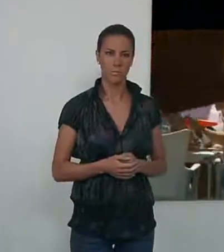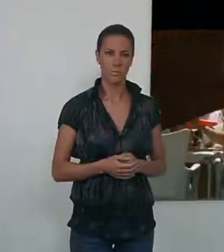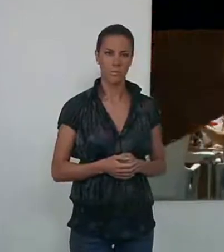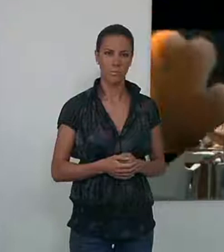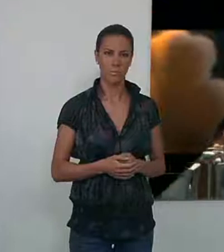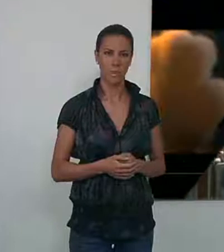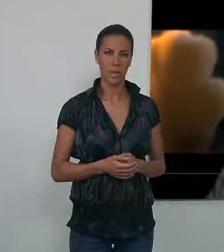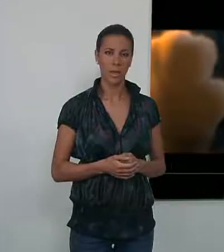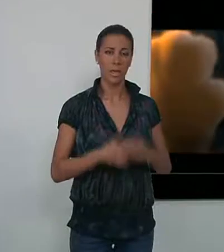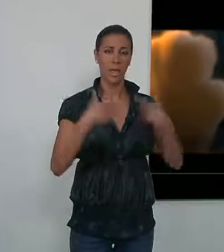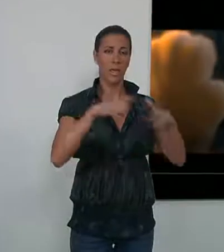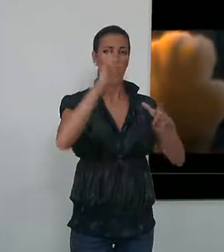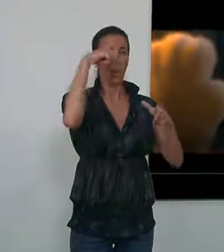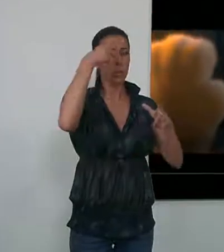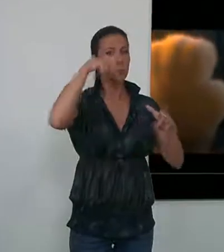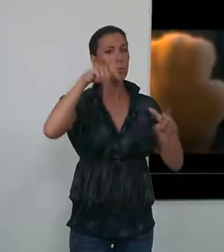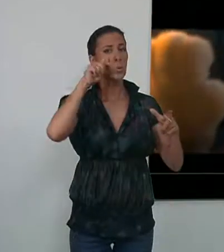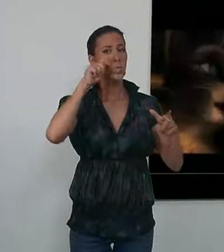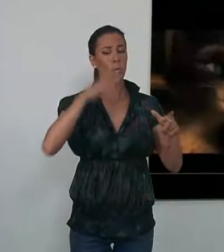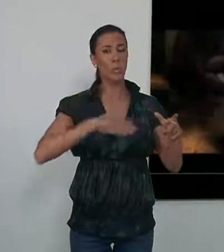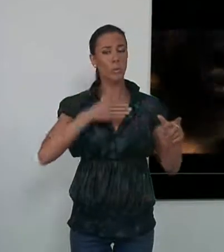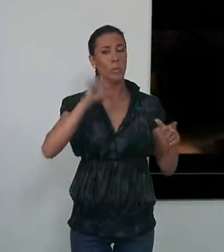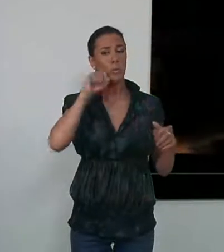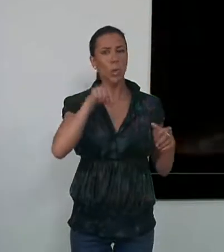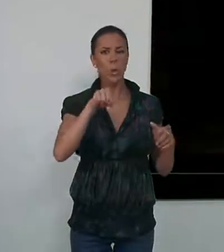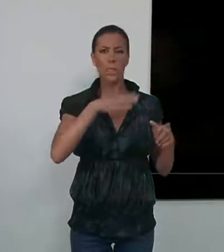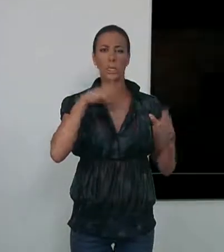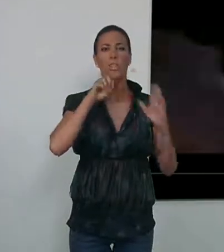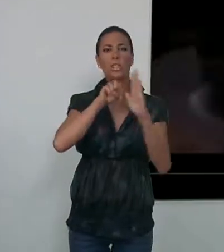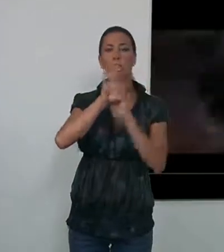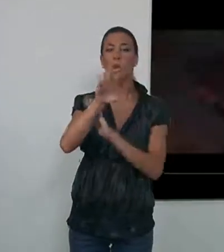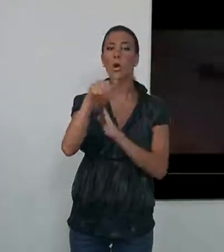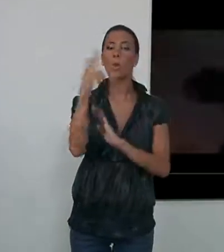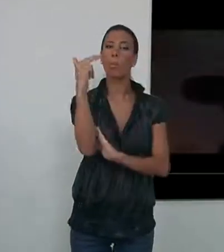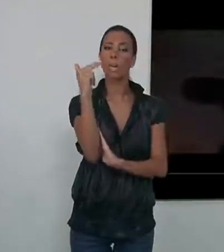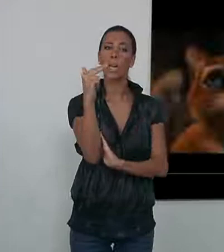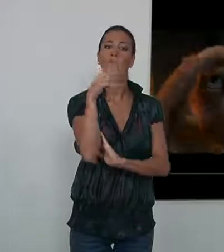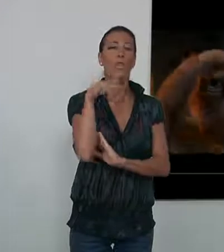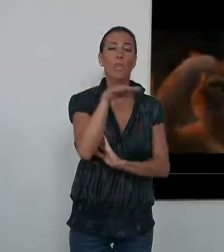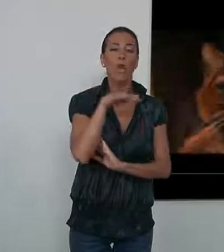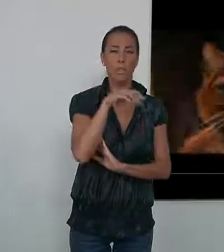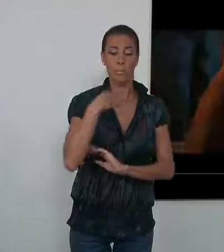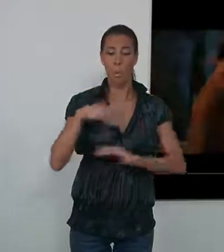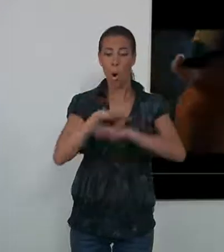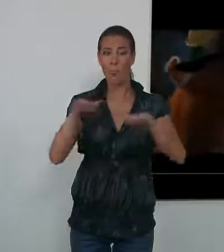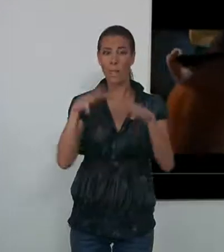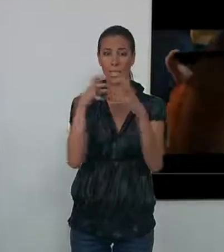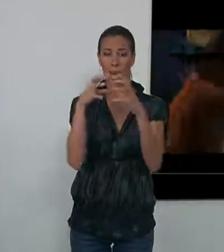Las áreas de cultura y turismo del Ayuntamiento de Motril proyectarán este viernes en Playa Granada, junto al